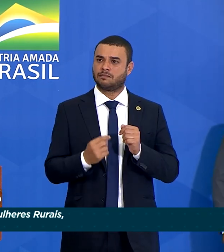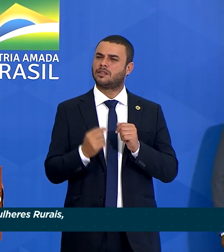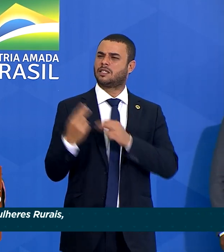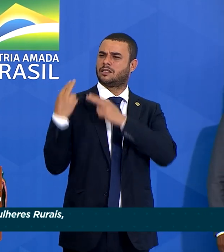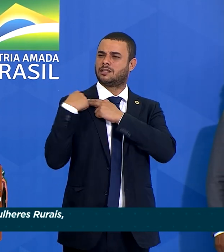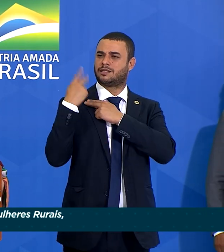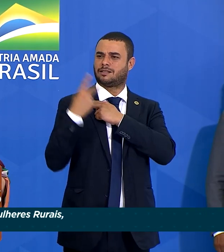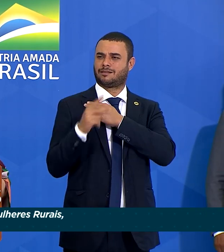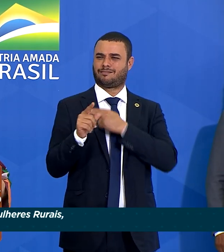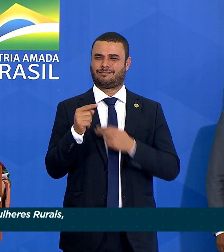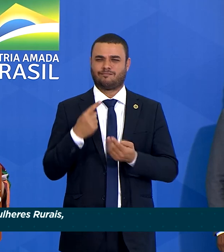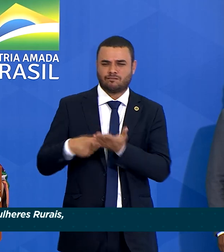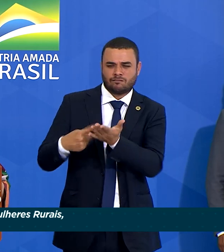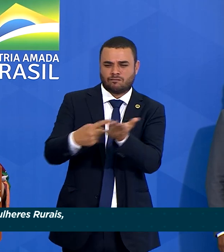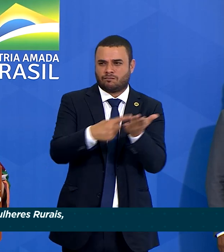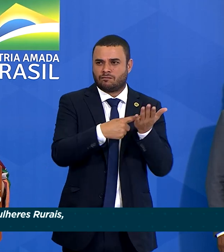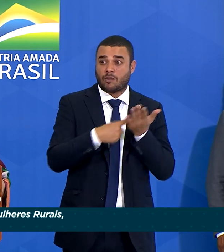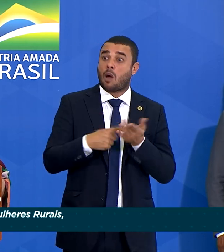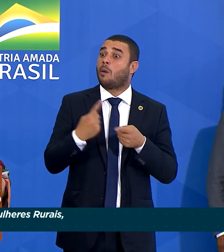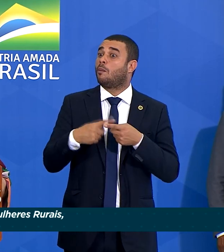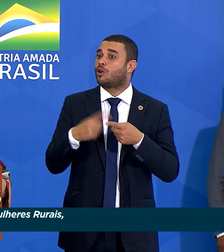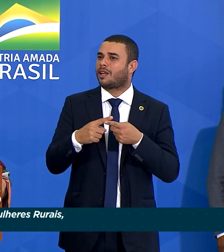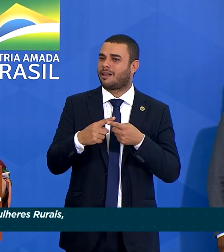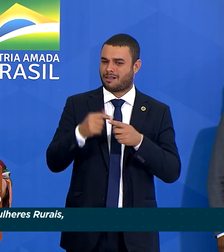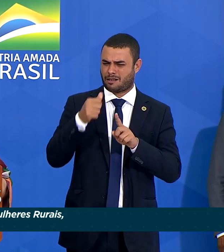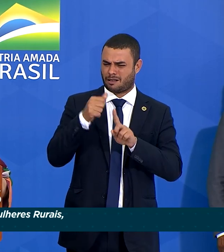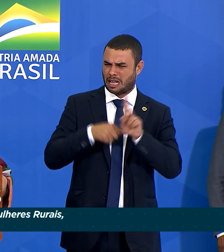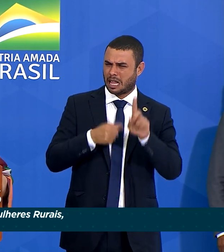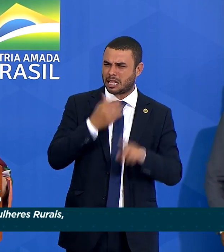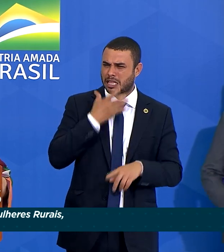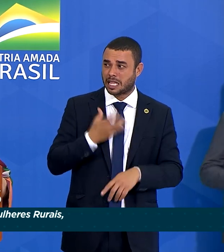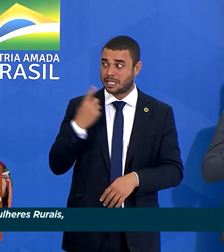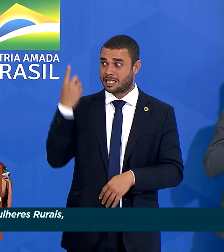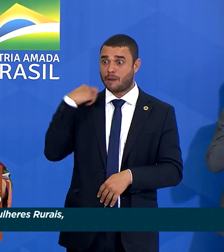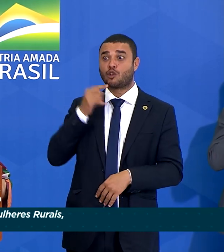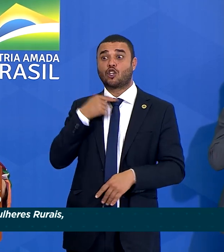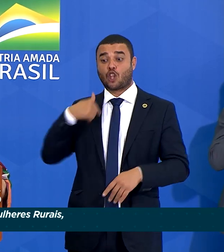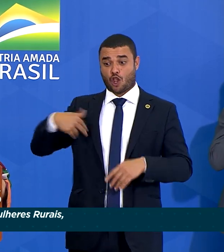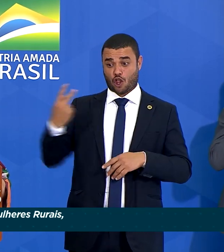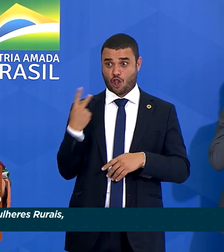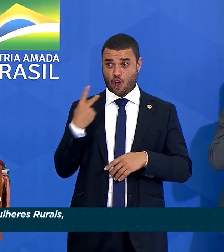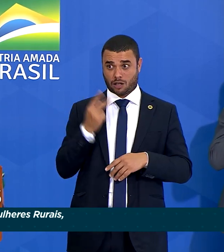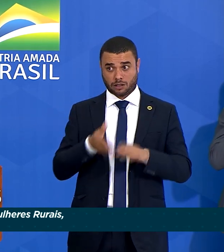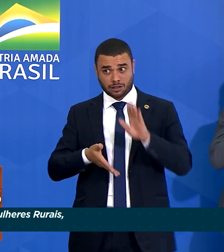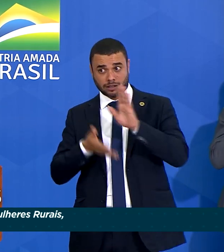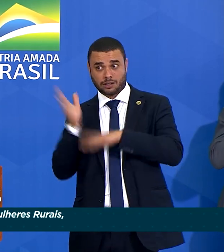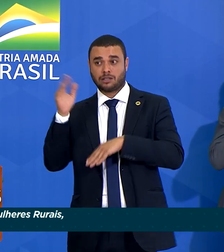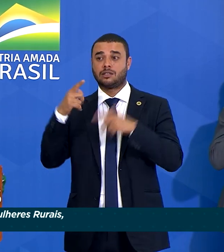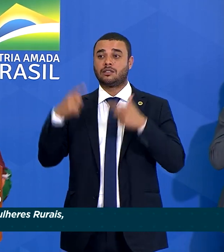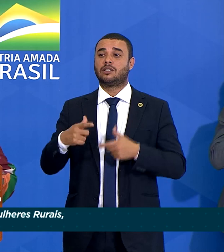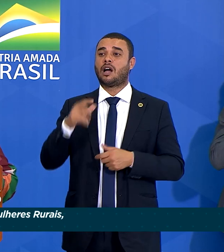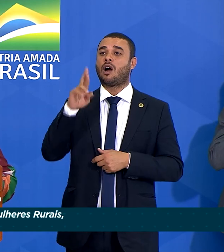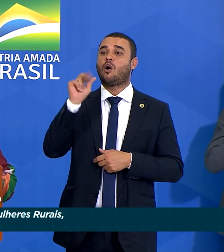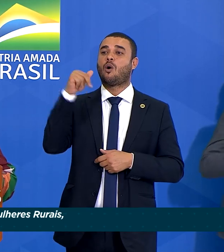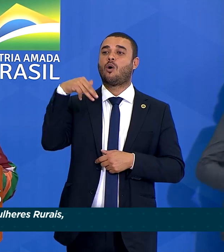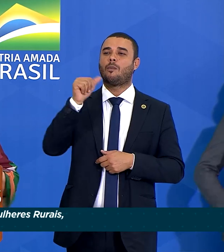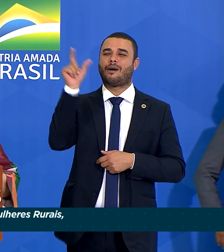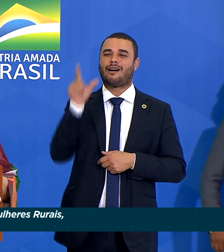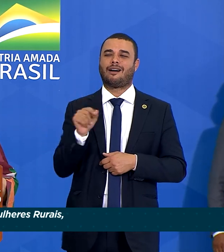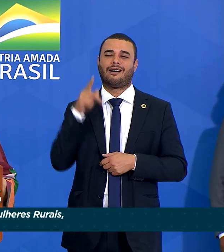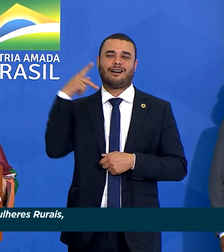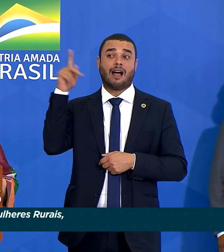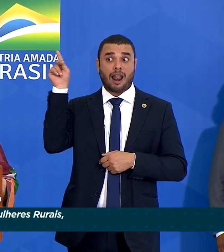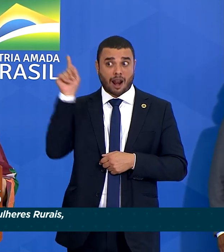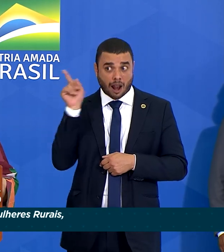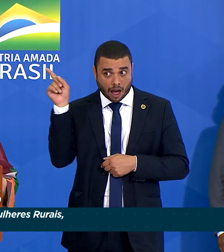Que fez o seguinte em dezembro, fomos lá para Roma. E lá em Roma estivemos na FAO.